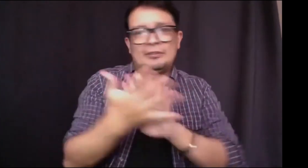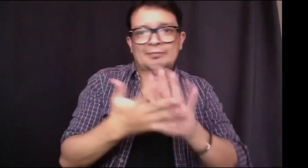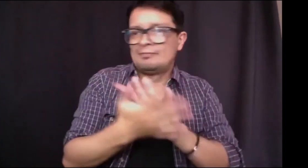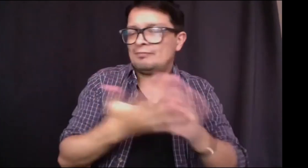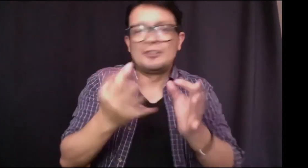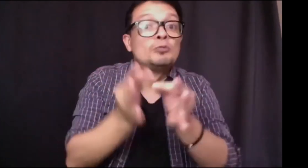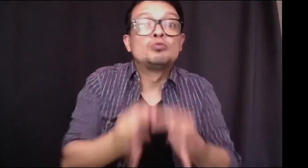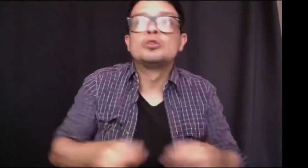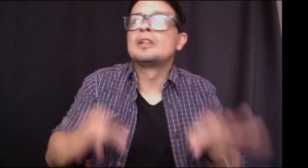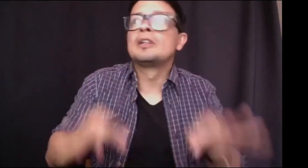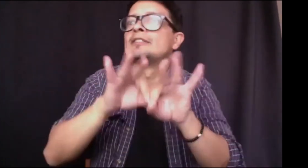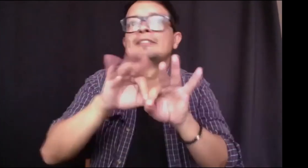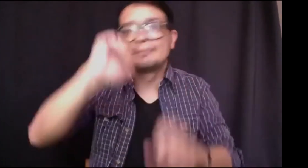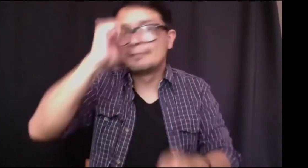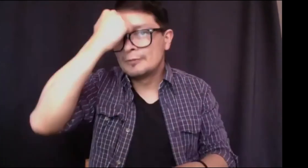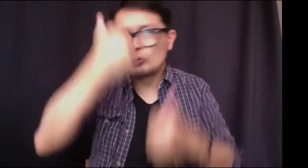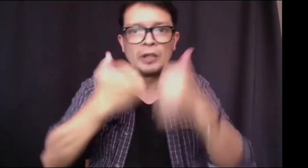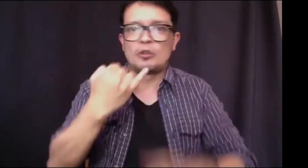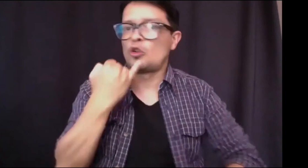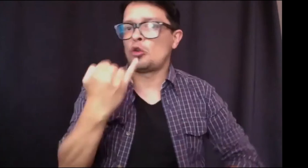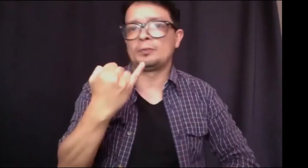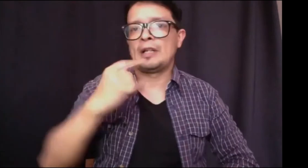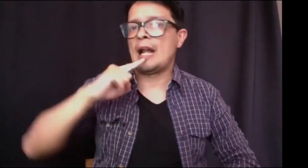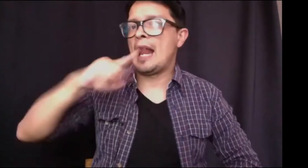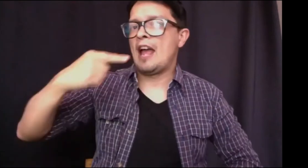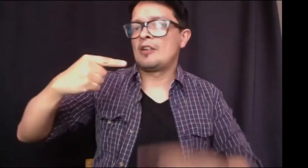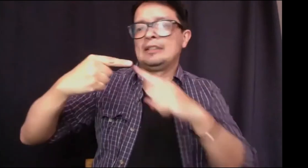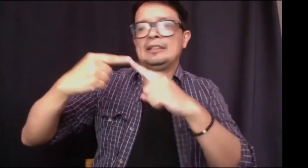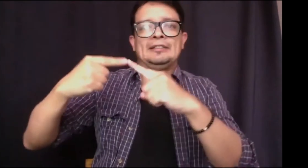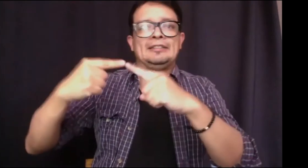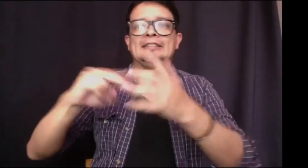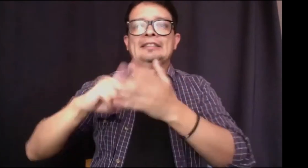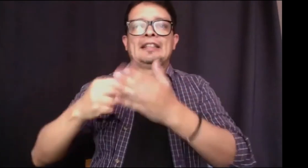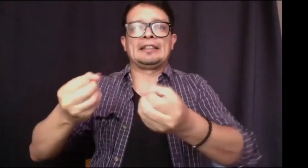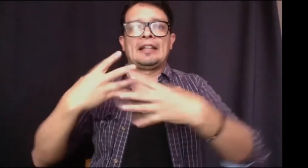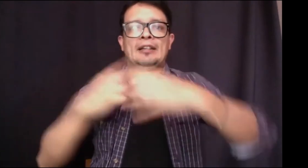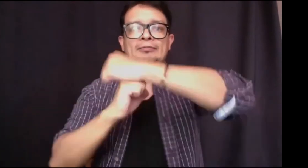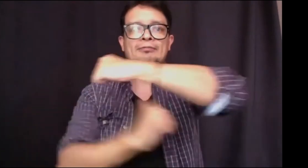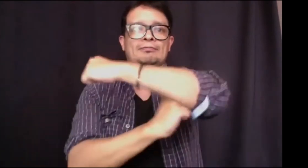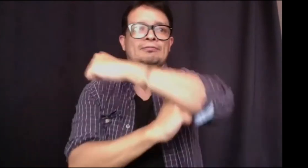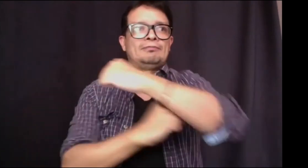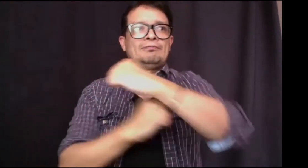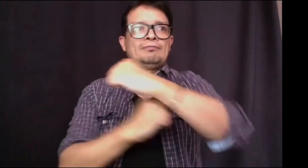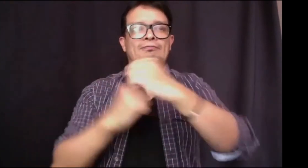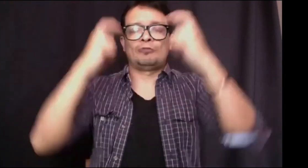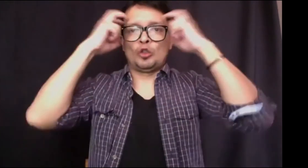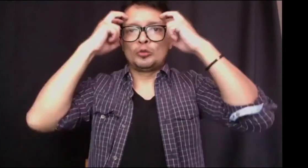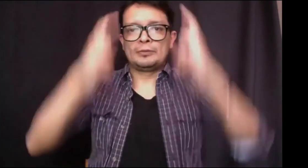lengua podrían desenvolverse en todos los ámbitos de su vida sería bastante complejo porque no tener una lengua sería